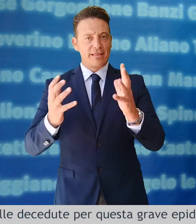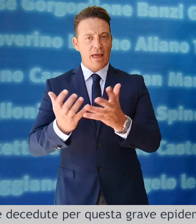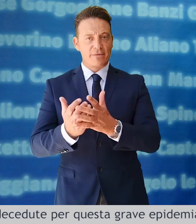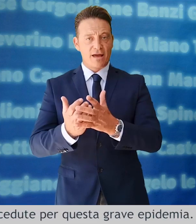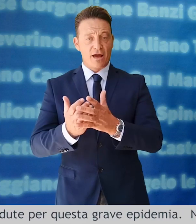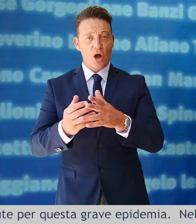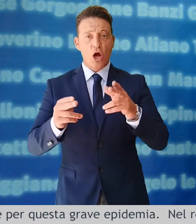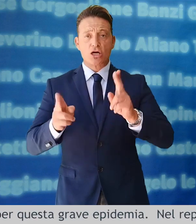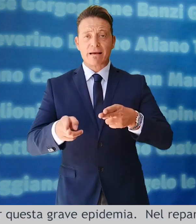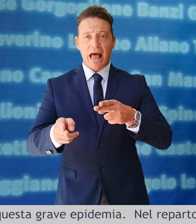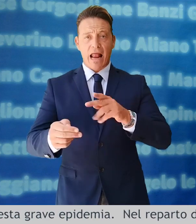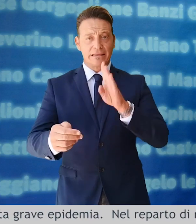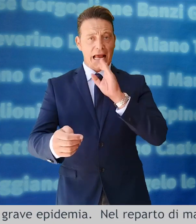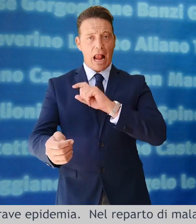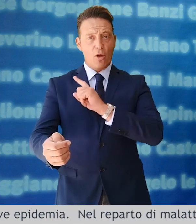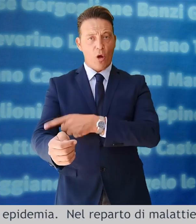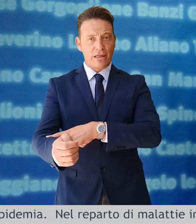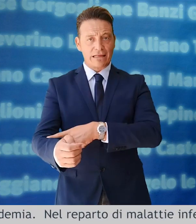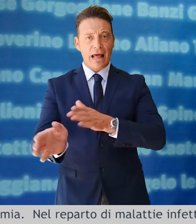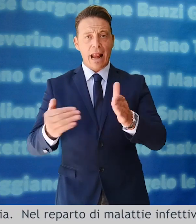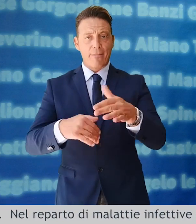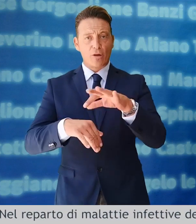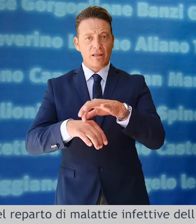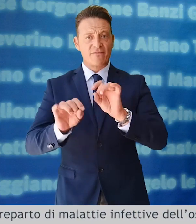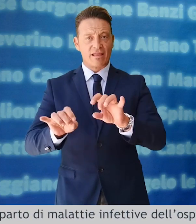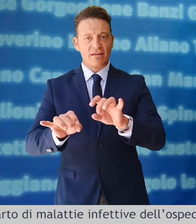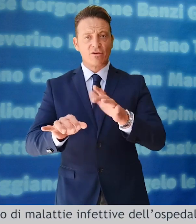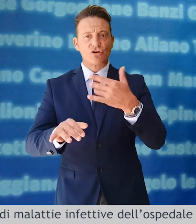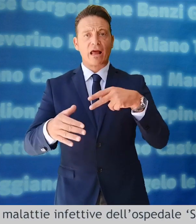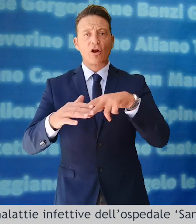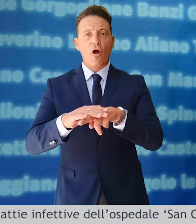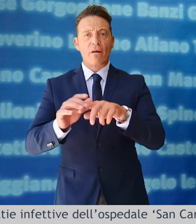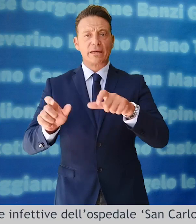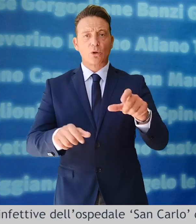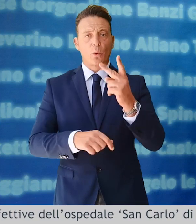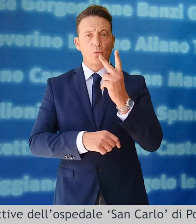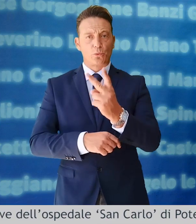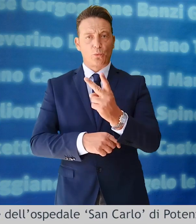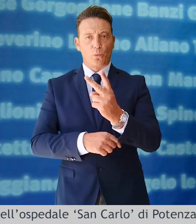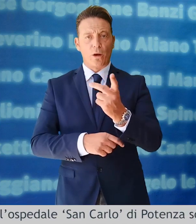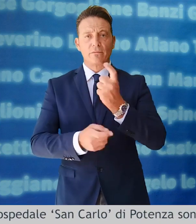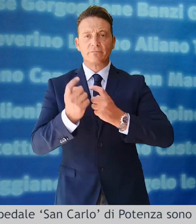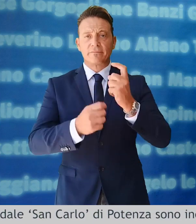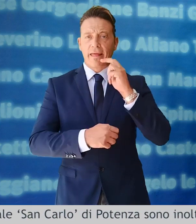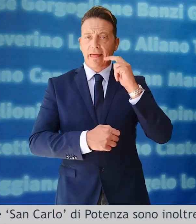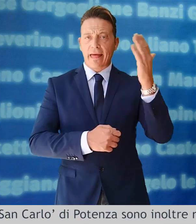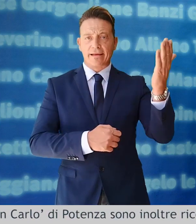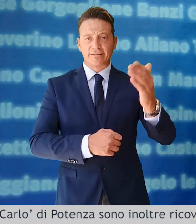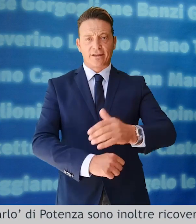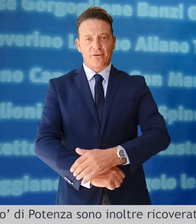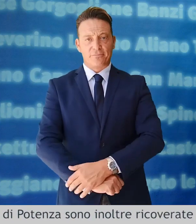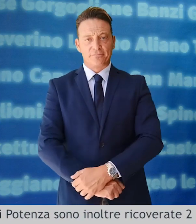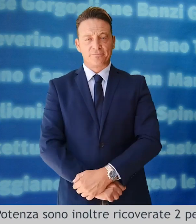reparto di malattie infettive dell'ospedale San Carlo di Potenza sono inoltre ricoverate due persone di nazionalità estera.